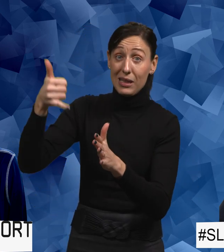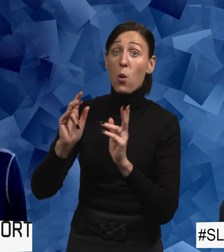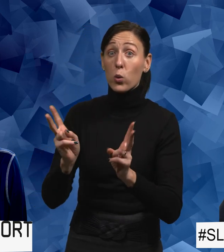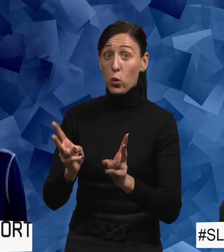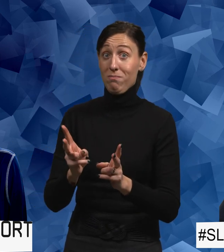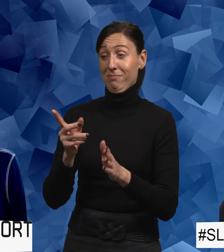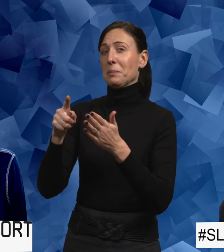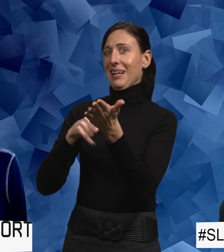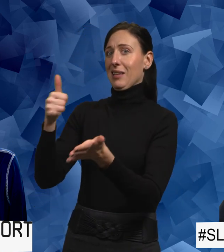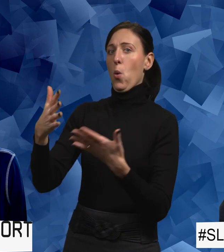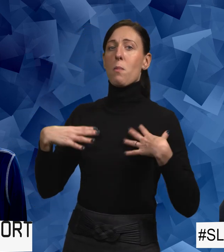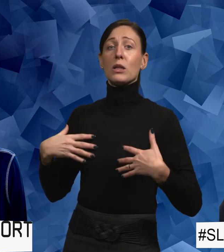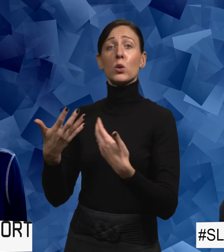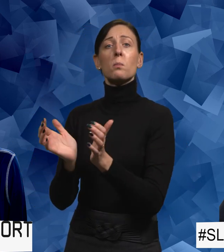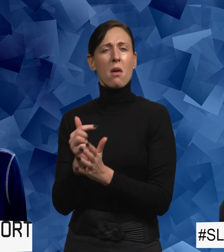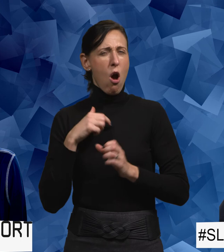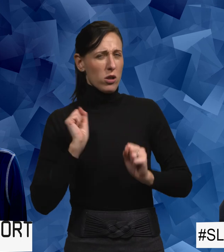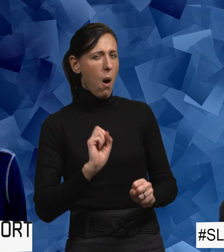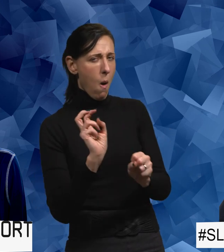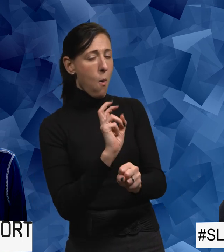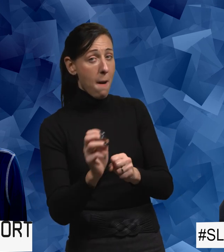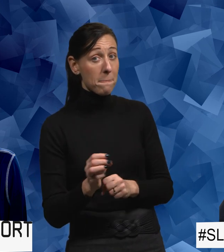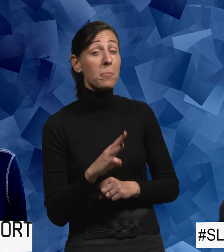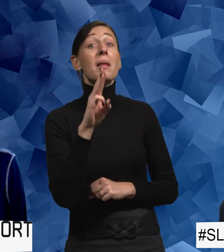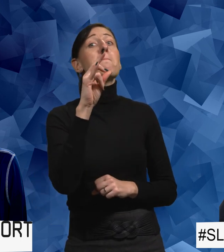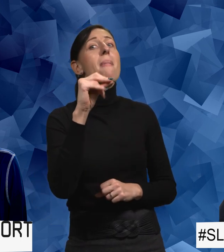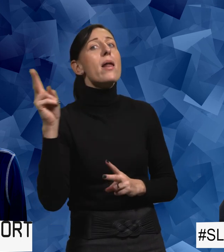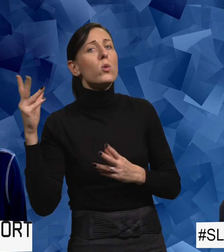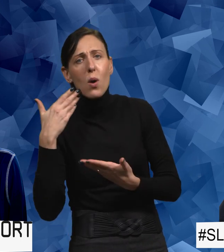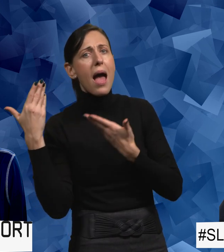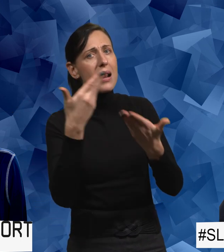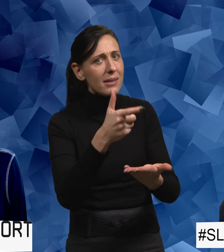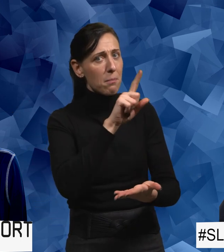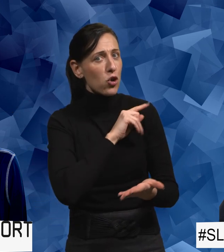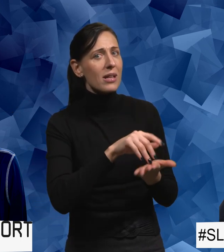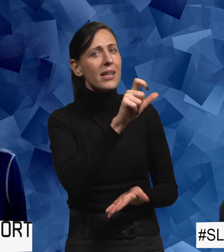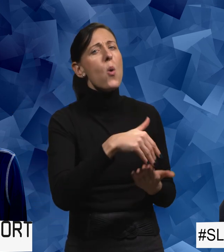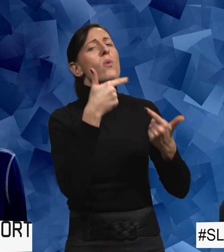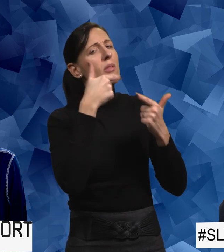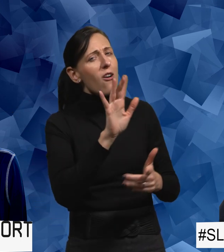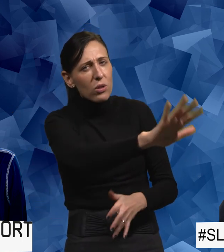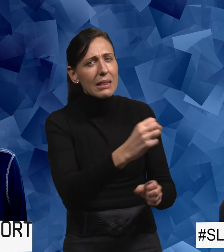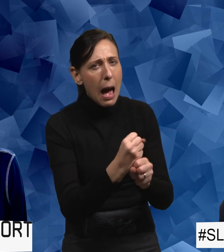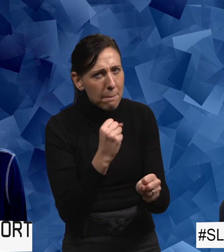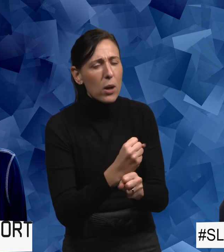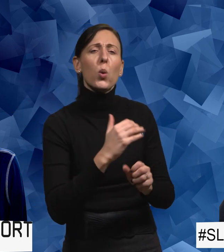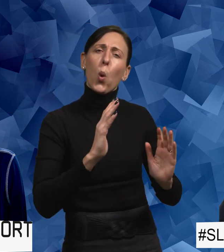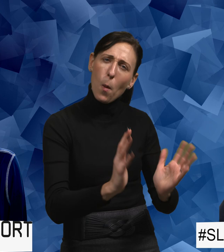också, i omkringningsrummet. Det ska jag titta på. Maria hälsar så mycket till dig och tackar för ditt arbete och uppmuntrar dig,